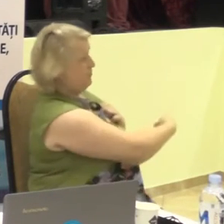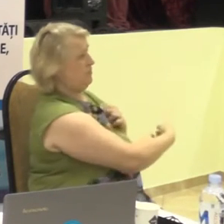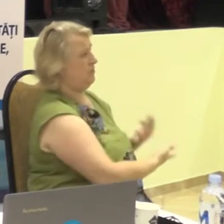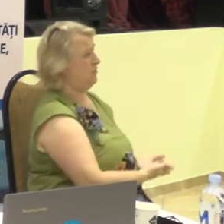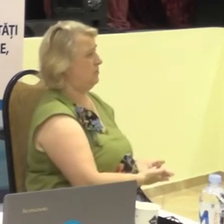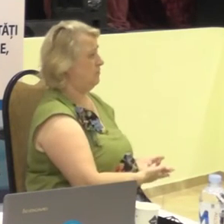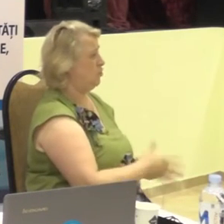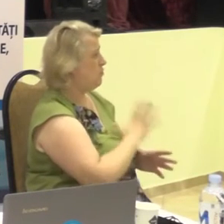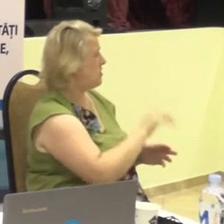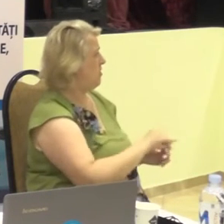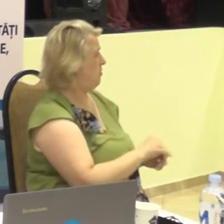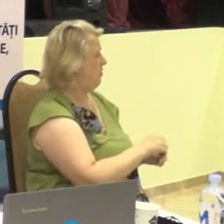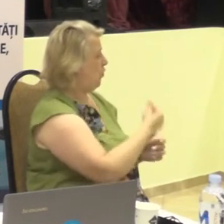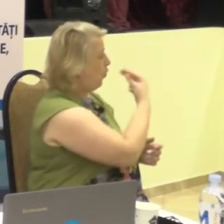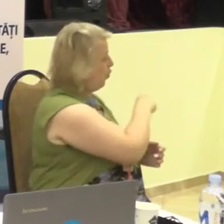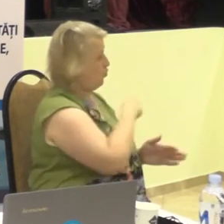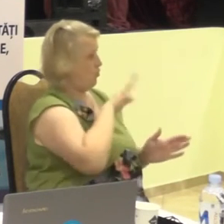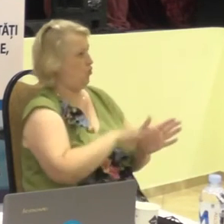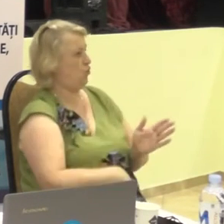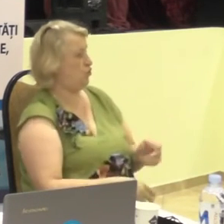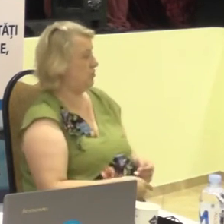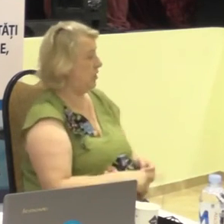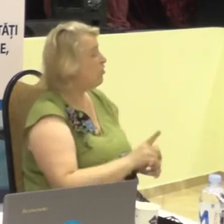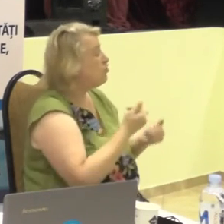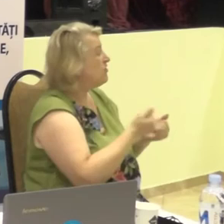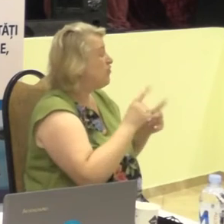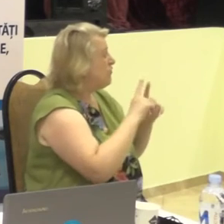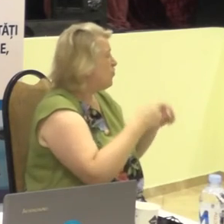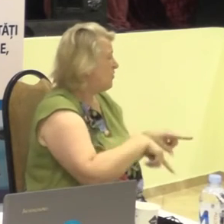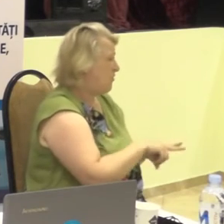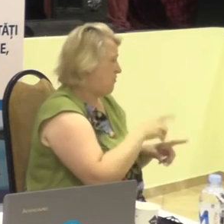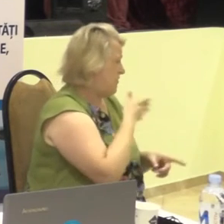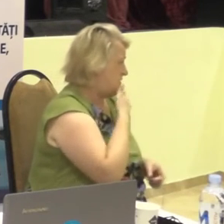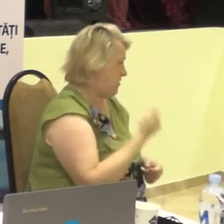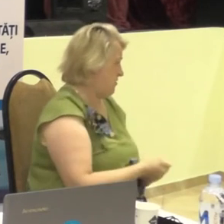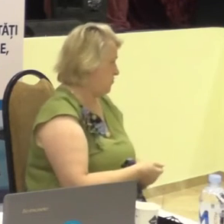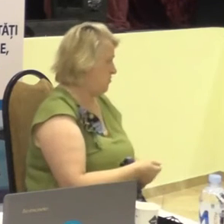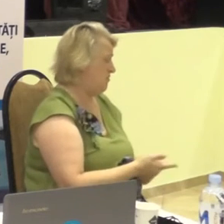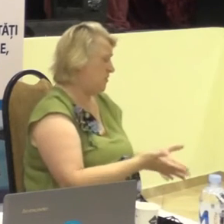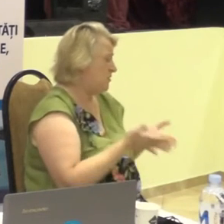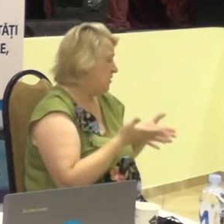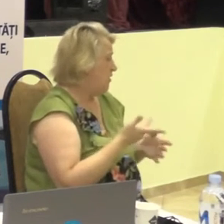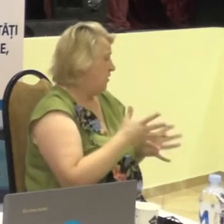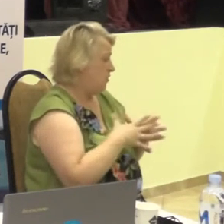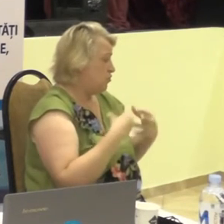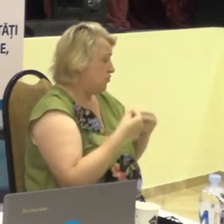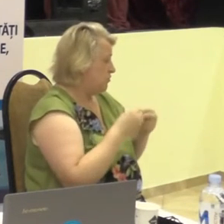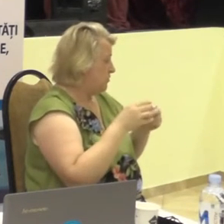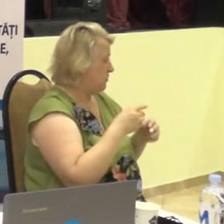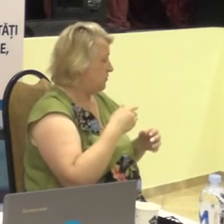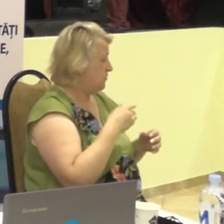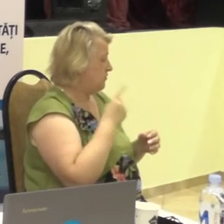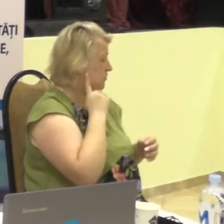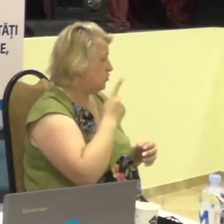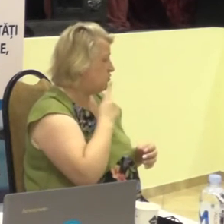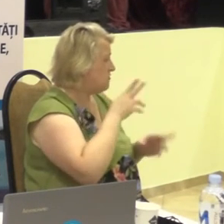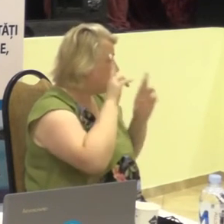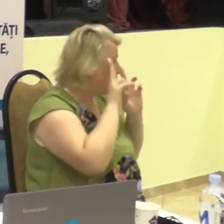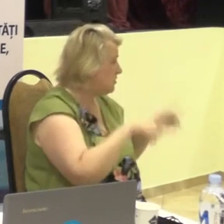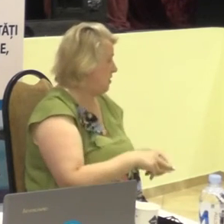în prezent în școli? Sincer să vă zicem, asociația sotuzilor lor nici nu cunoaște. De ce?